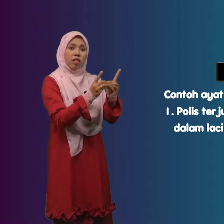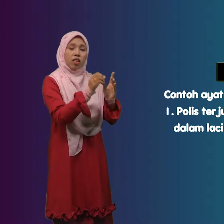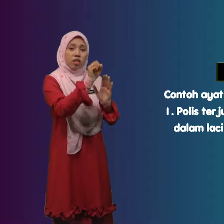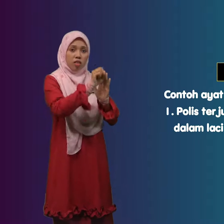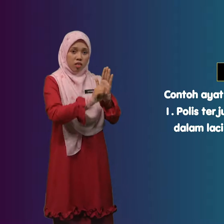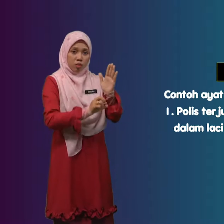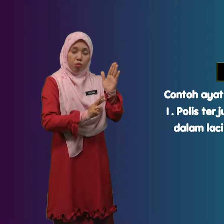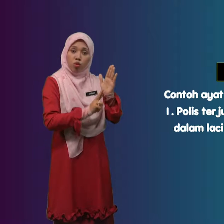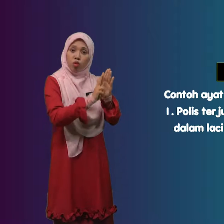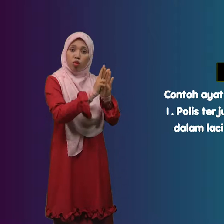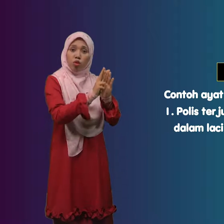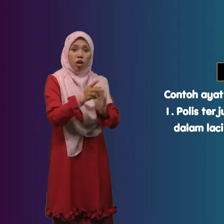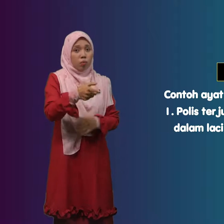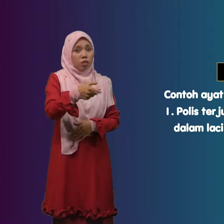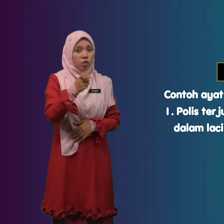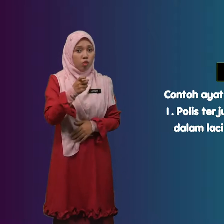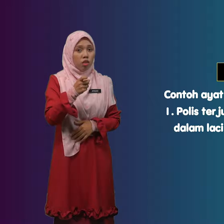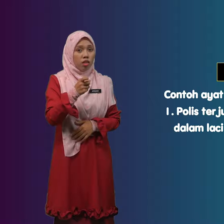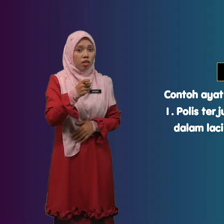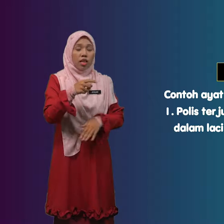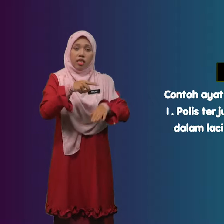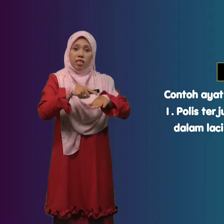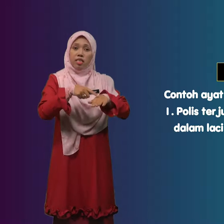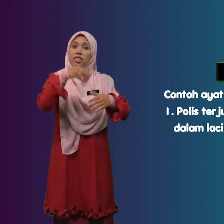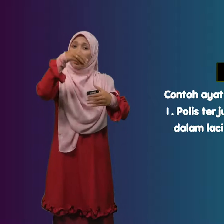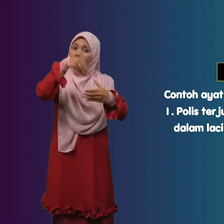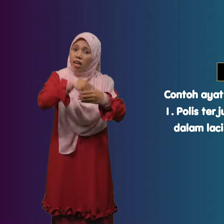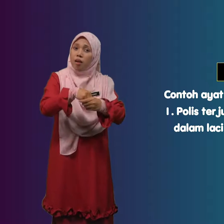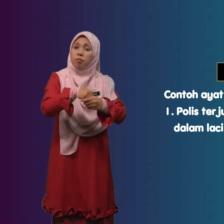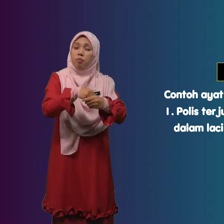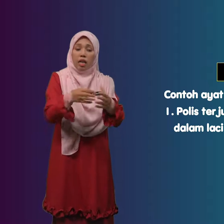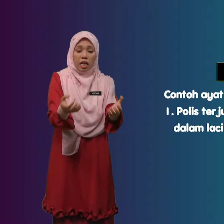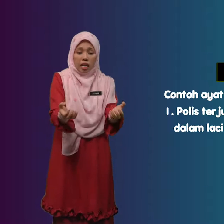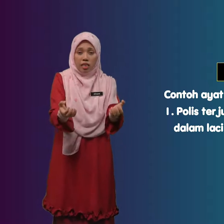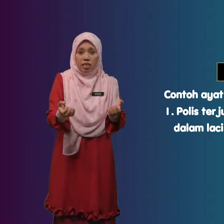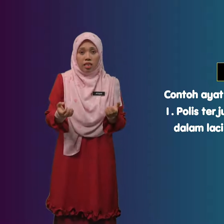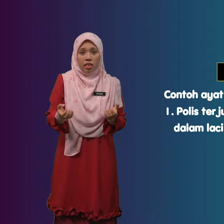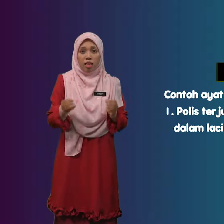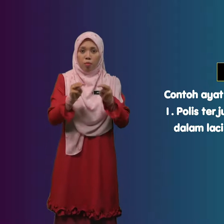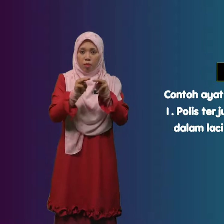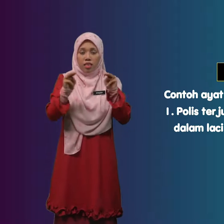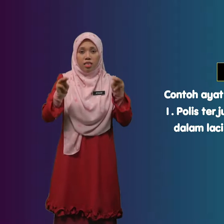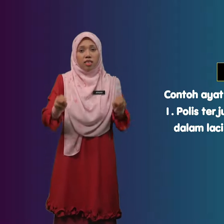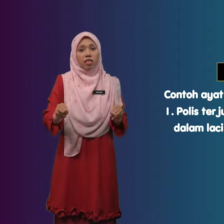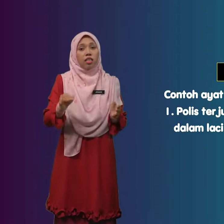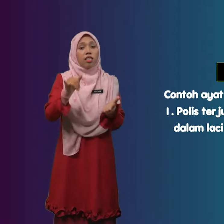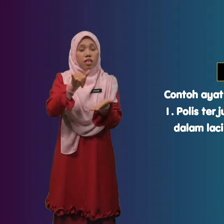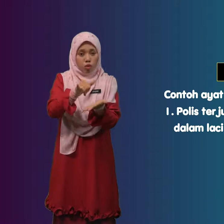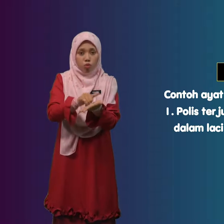Sepucuk Pistol Di Dalam Laci Meja Itu